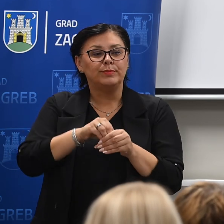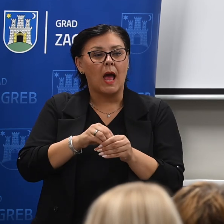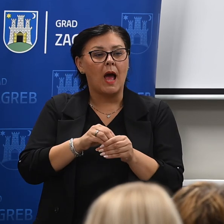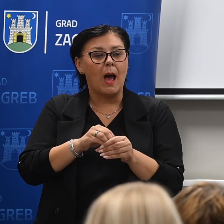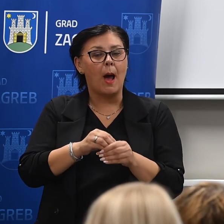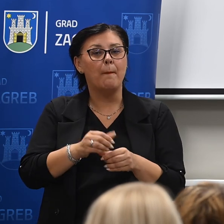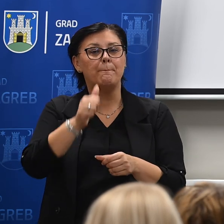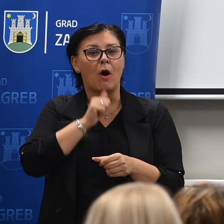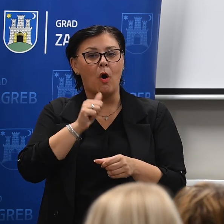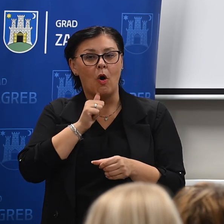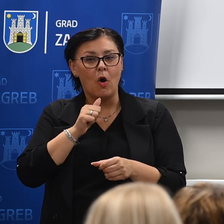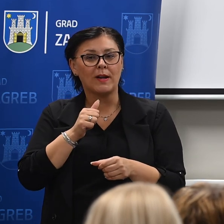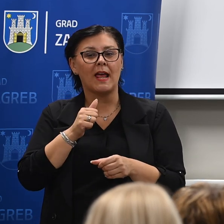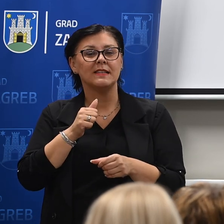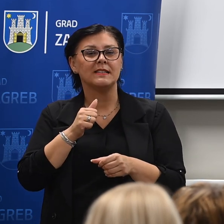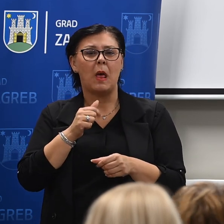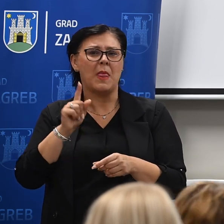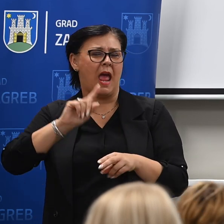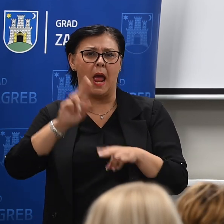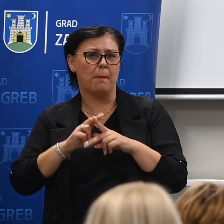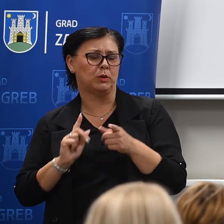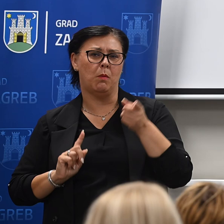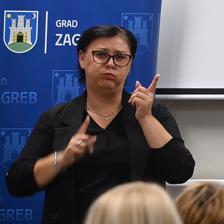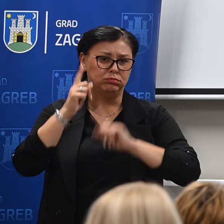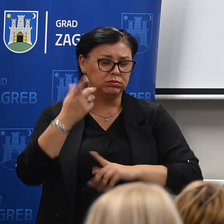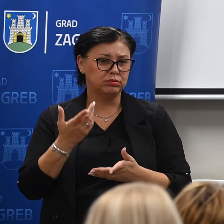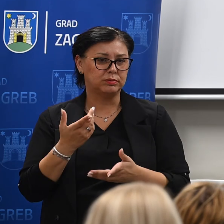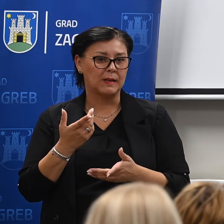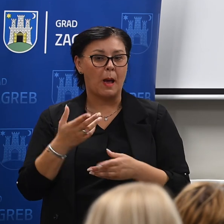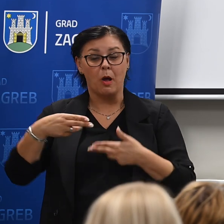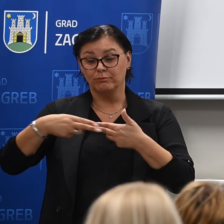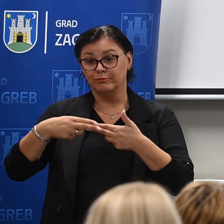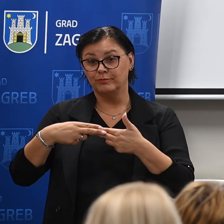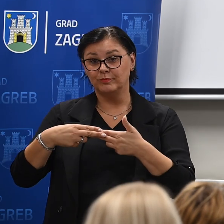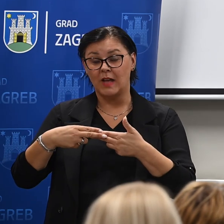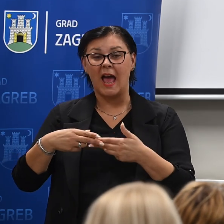pa onda niko ne bude lud, pa gdje za to masimalno kad su izbori pred vratima?